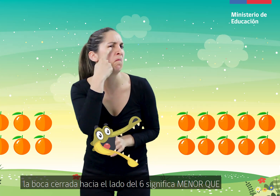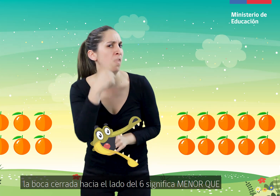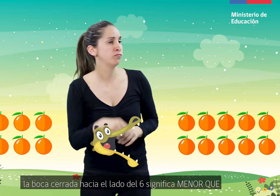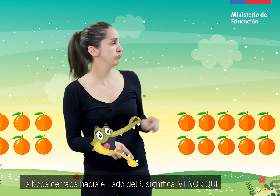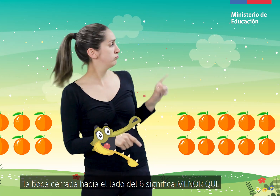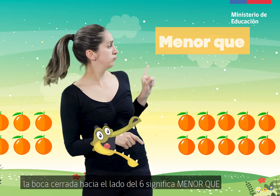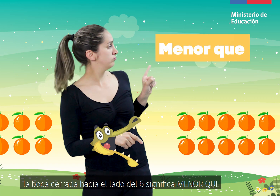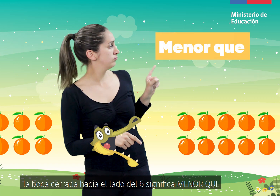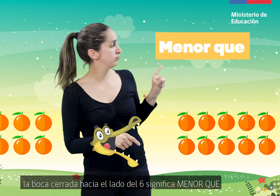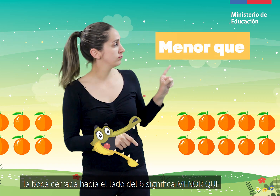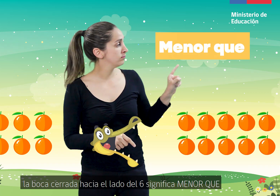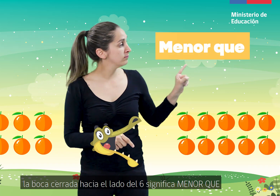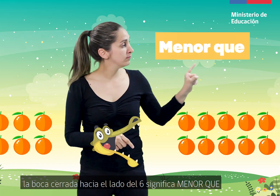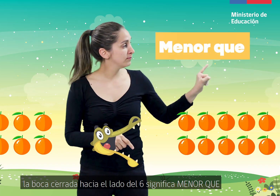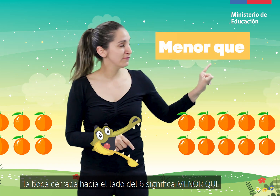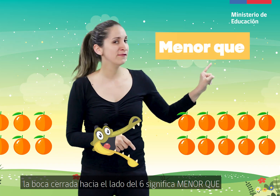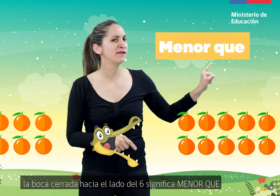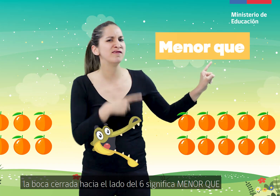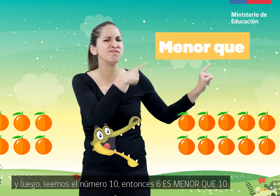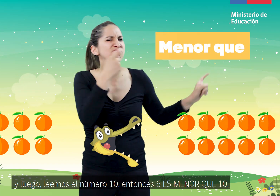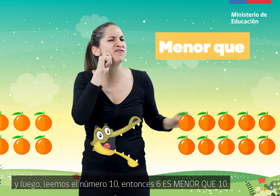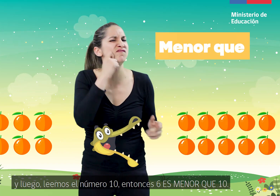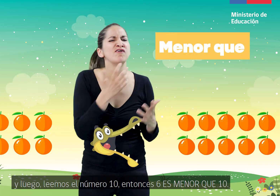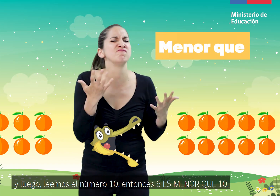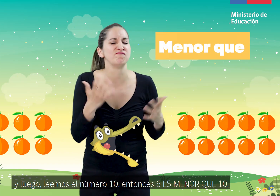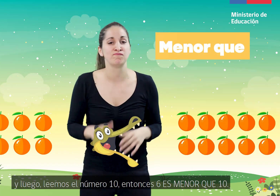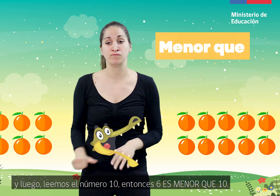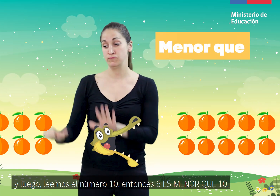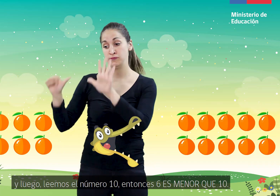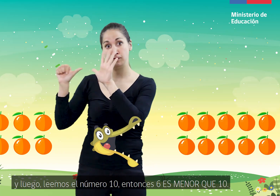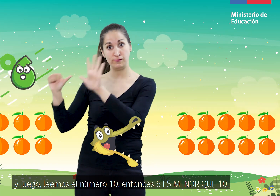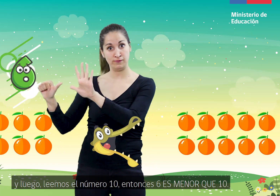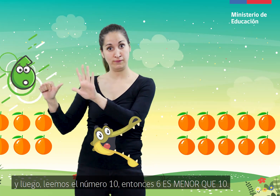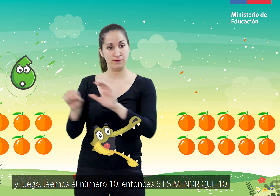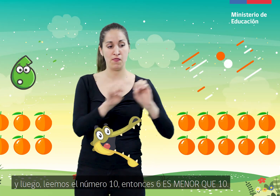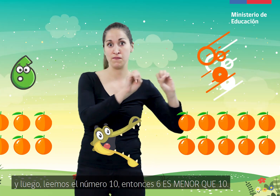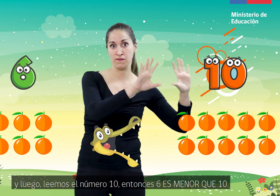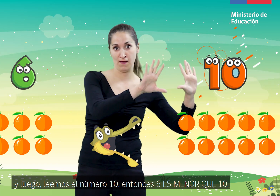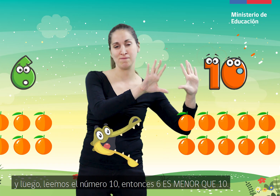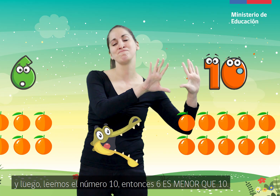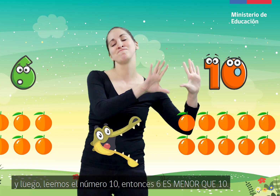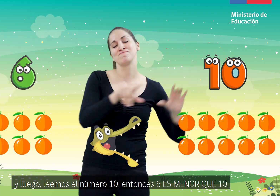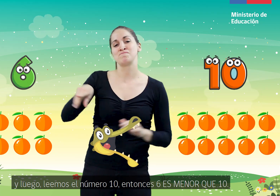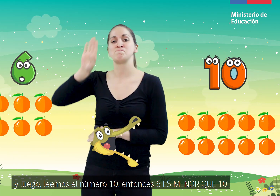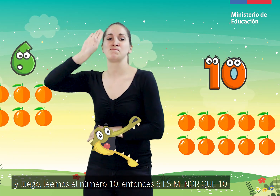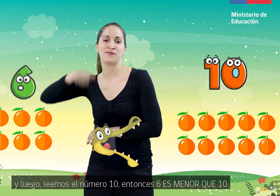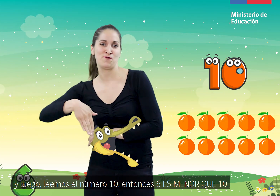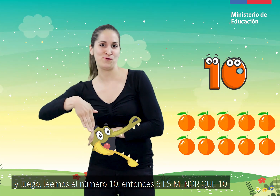el lado del 6 significa menor que. Y luego leemos el número 10. Entonces, 6 es menor que